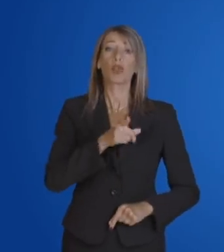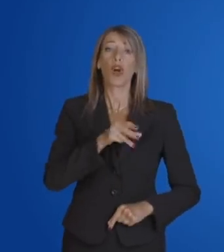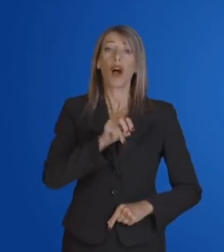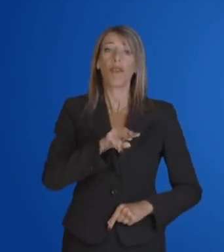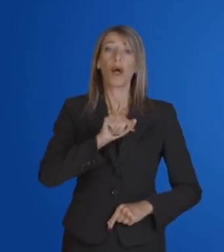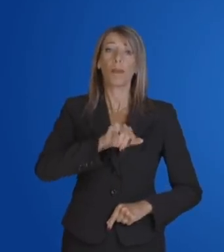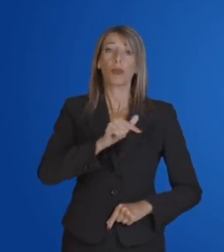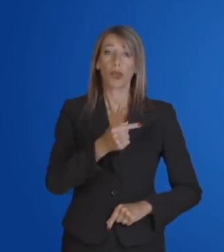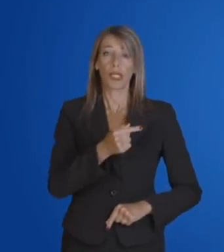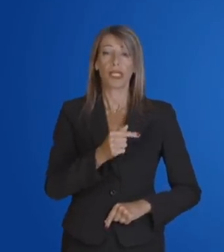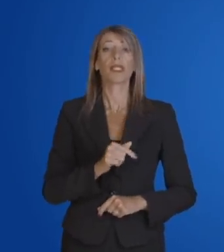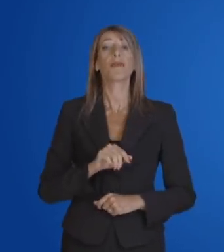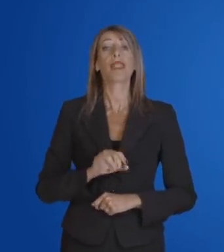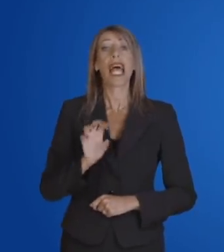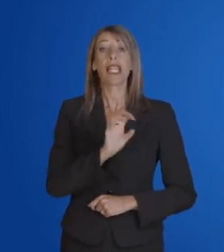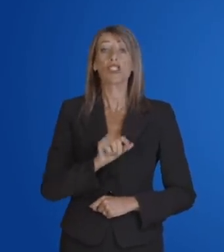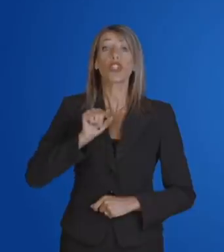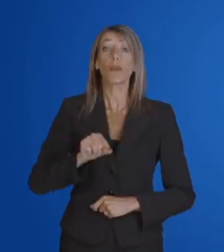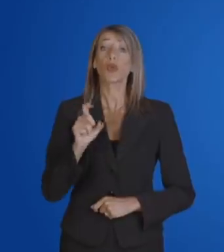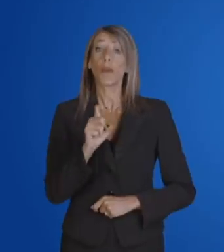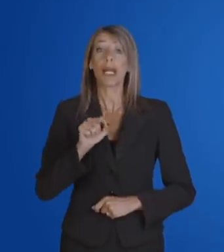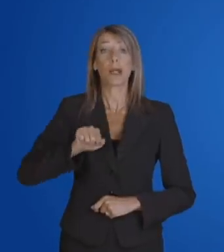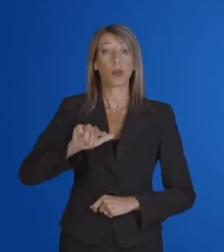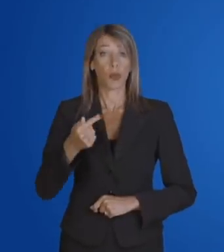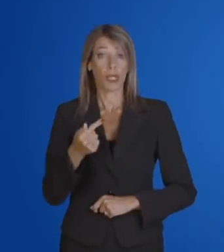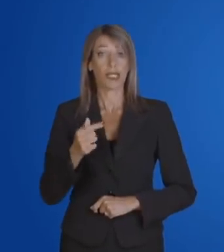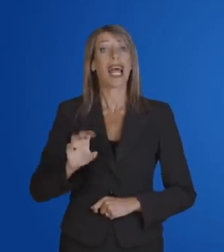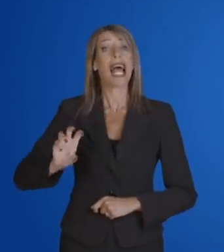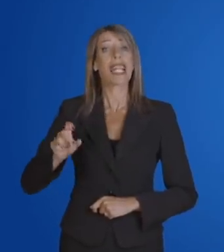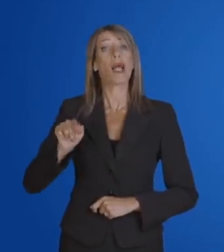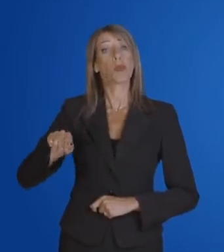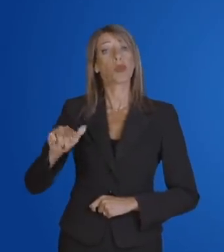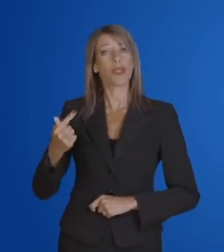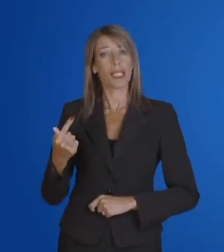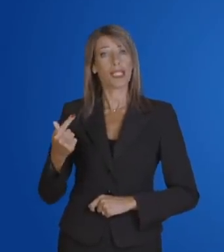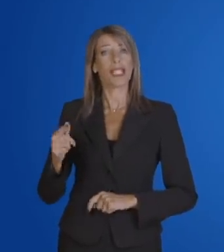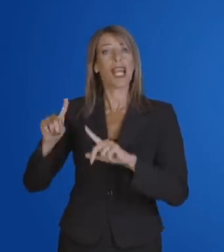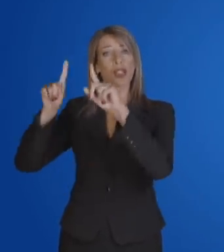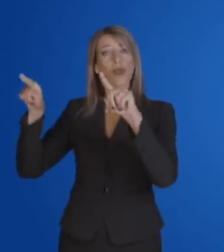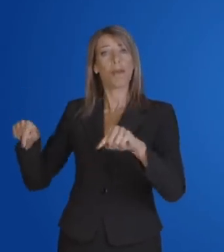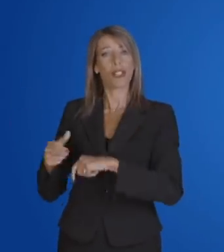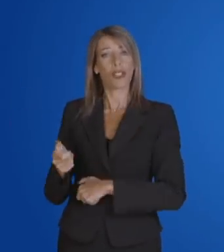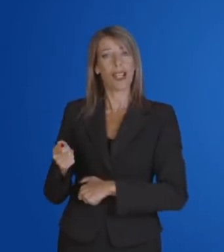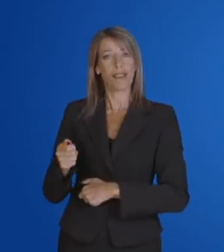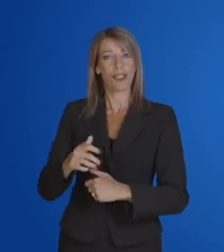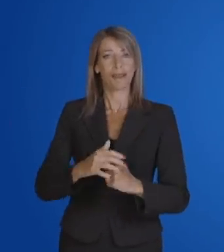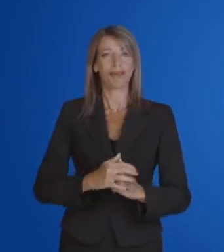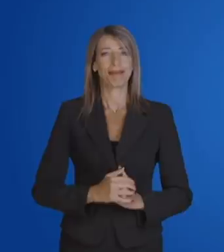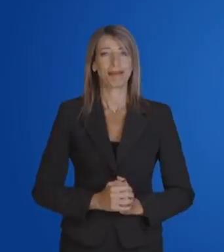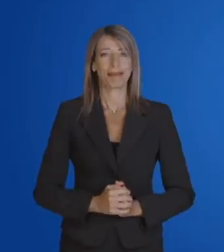.gov.it, regione.marche.it, rai.it e sulle pagine di televideo.